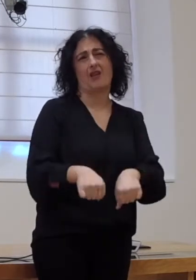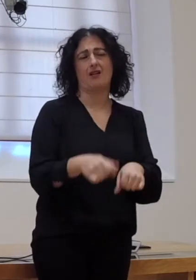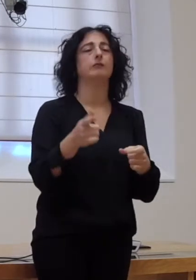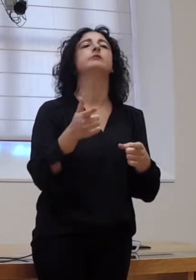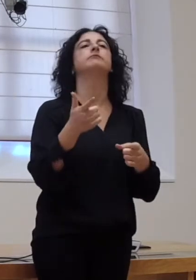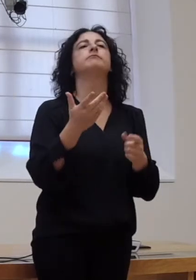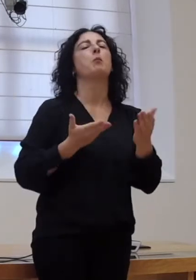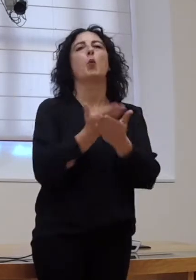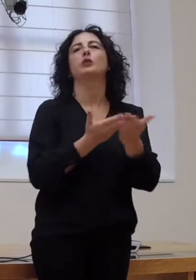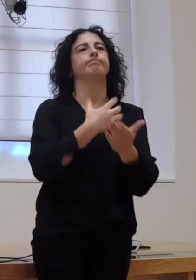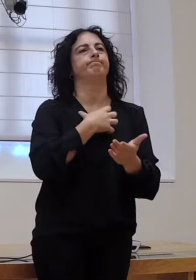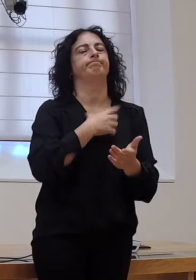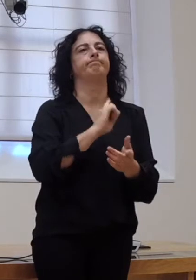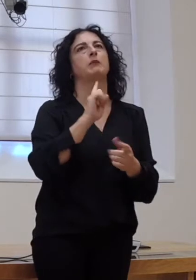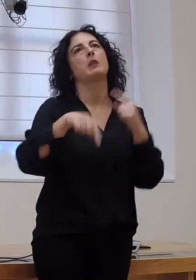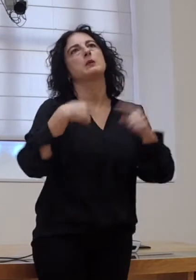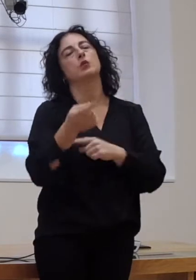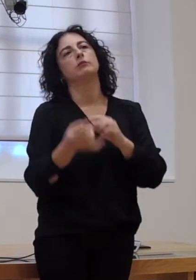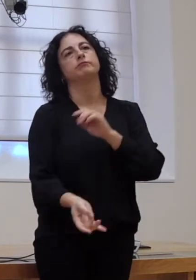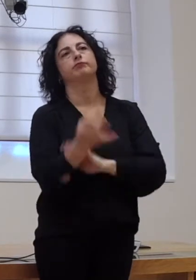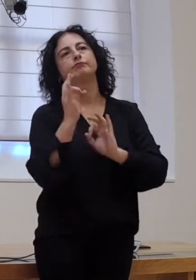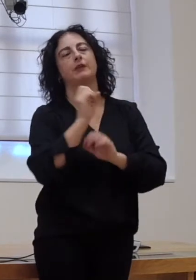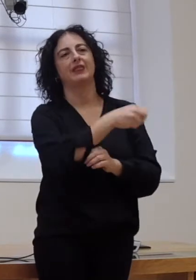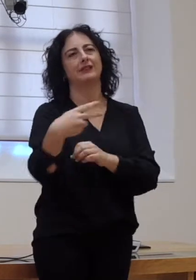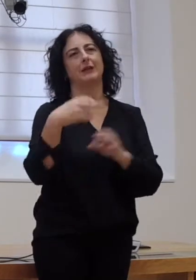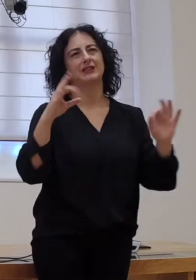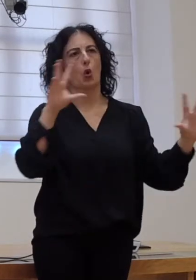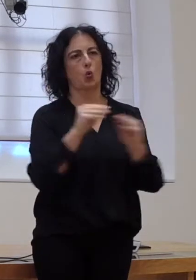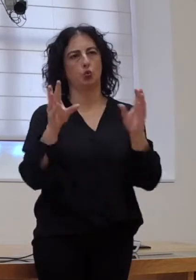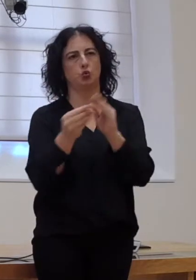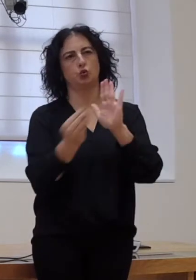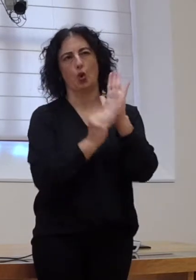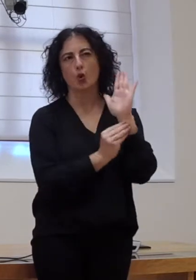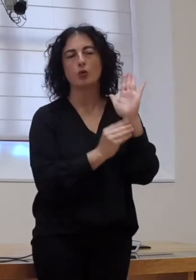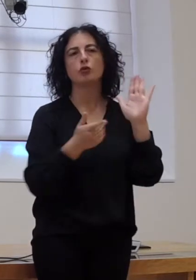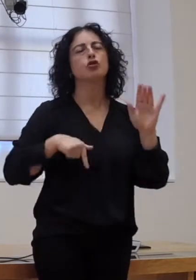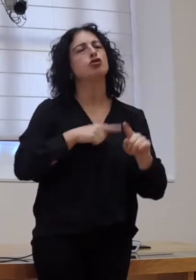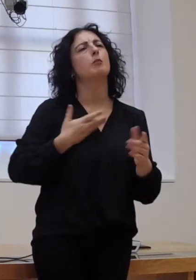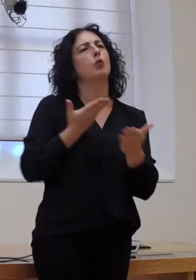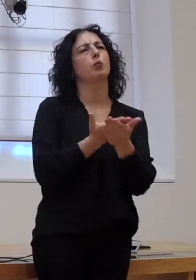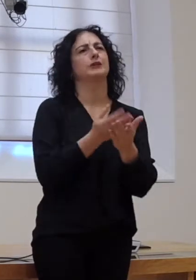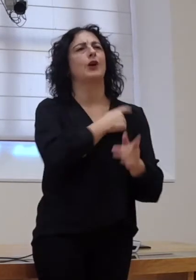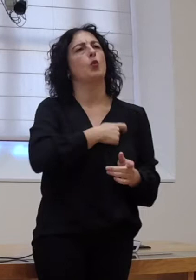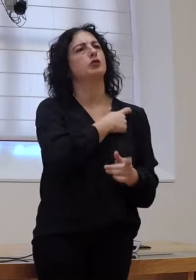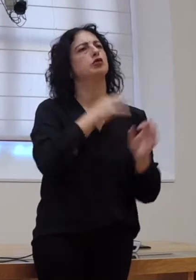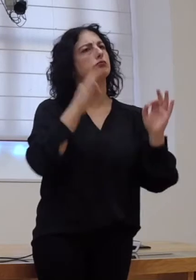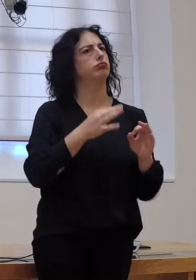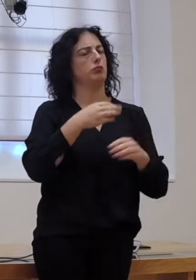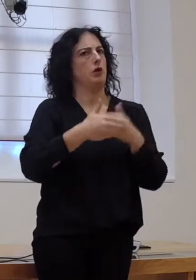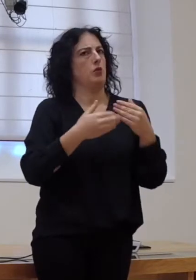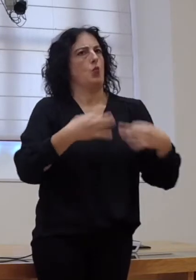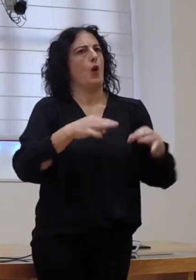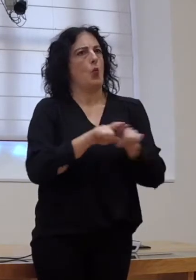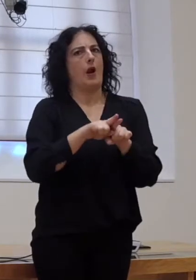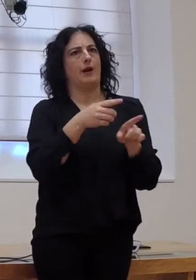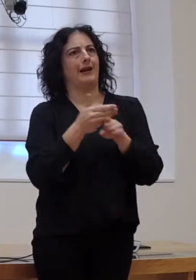propositivo, máis alá de que despois se fará un ditame con conclusión. Sentón, o que propoñemos é que seña unha comisión regular, na que tamén